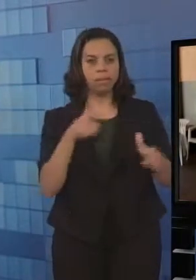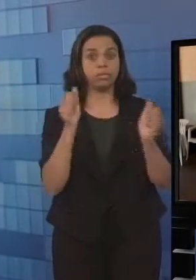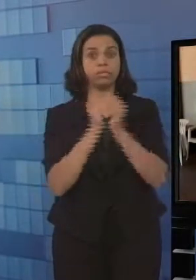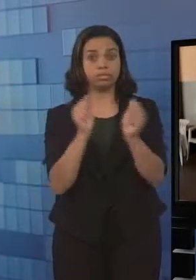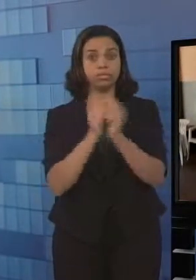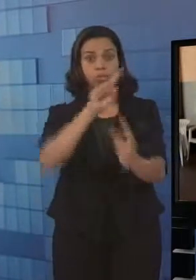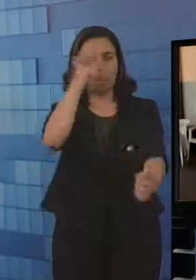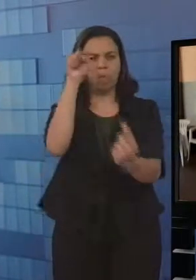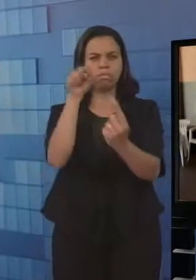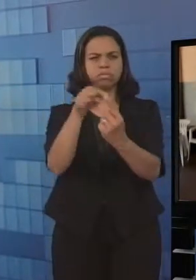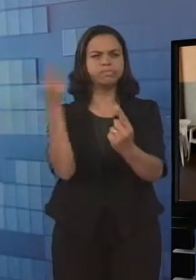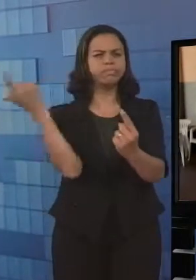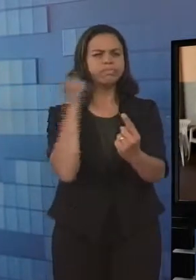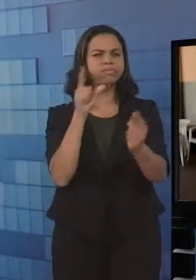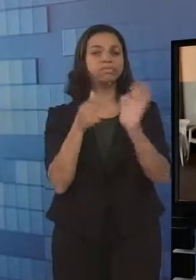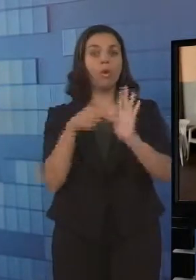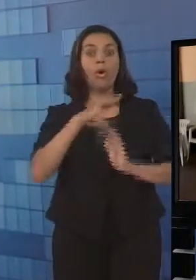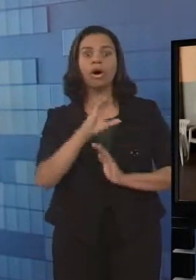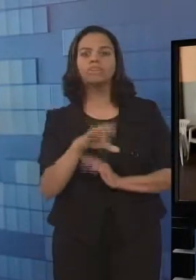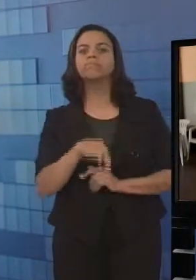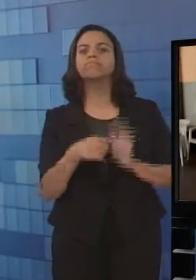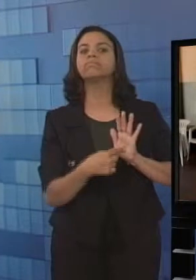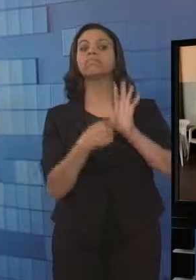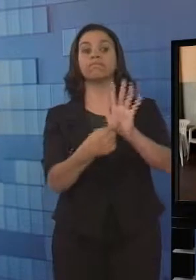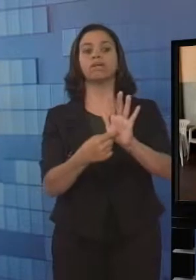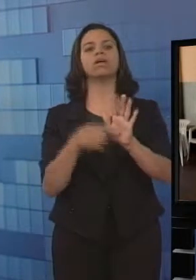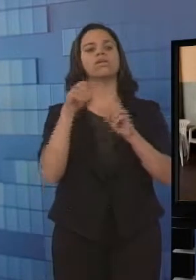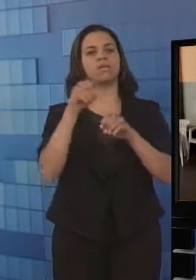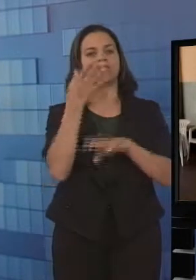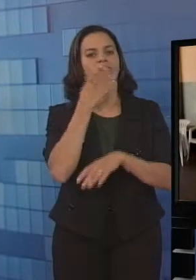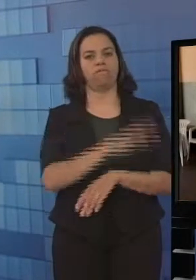meta de transformar a conquista numa referência em educação infantil.